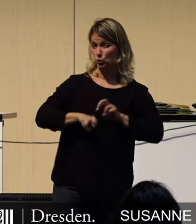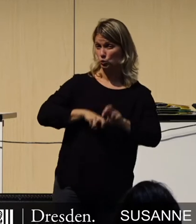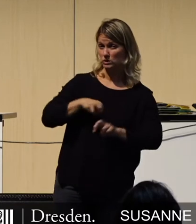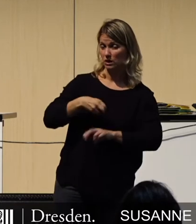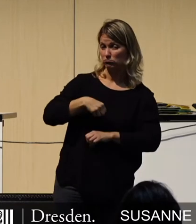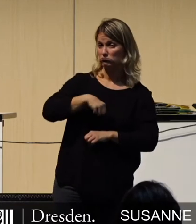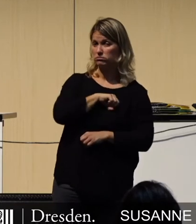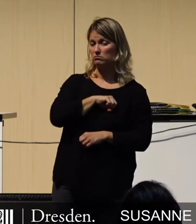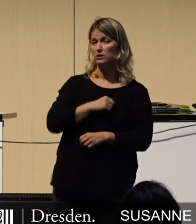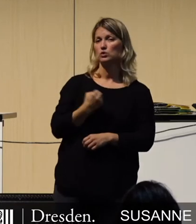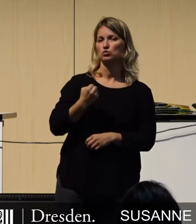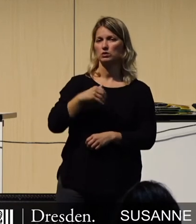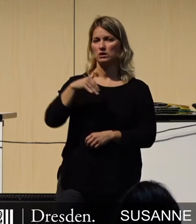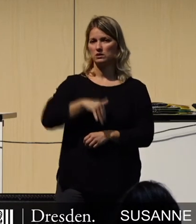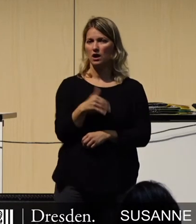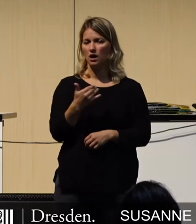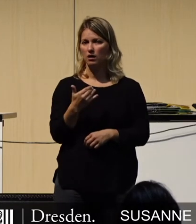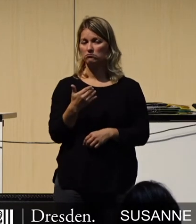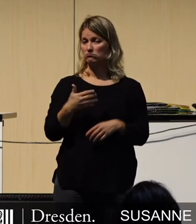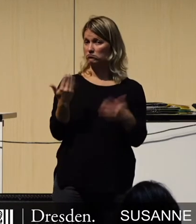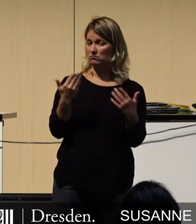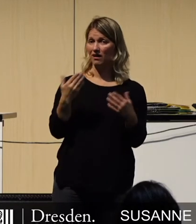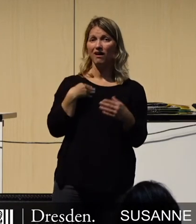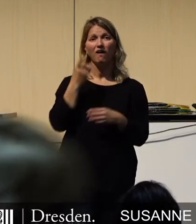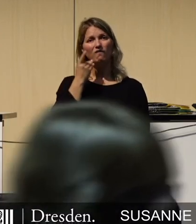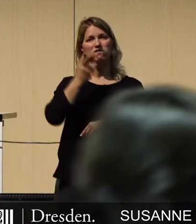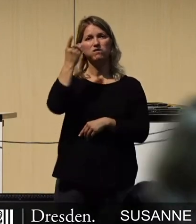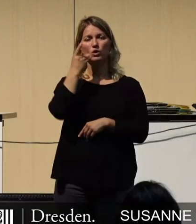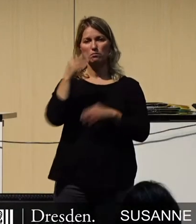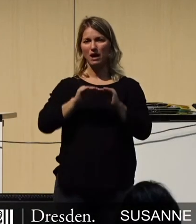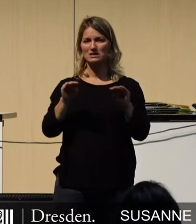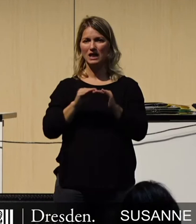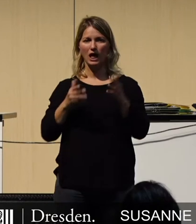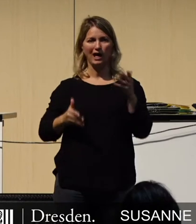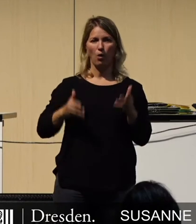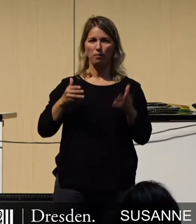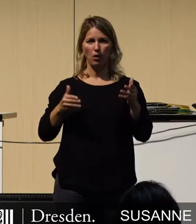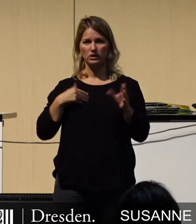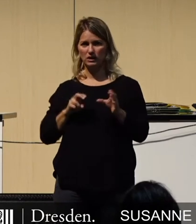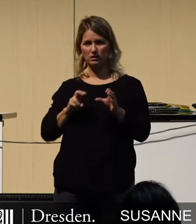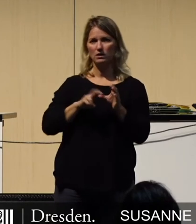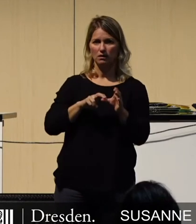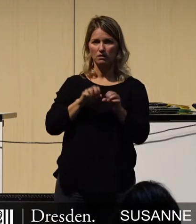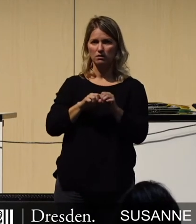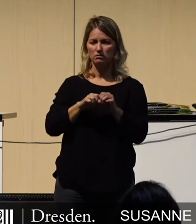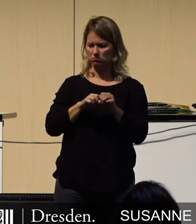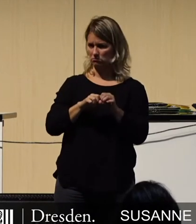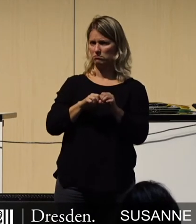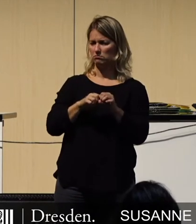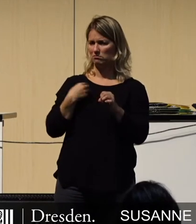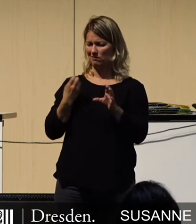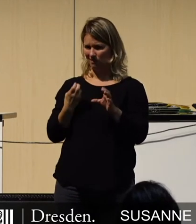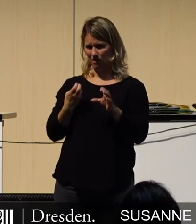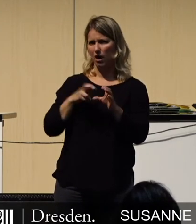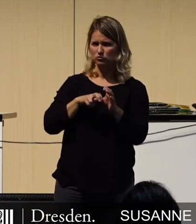Dadurch, dass ich einsteigen kann in die funkbasierte Robotik. Einsteigen. Denn nach 5G